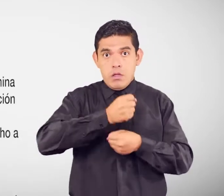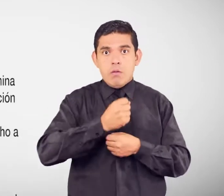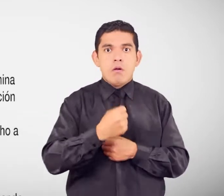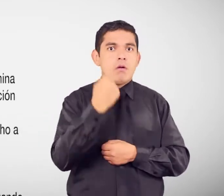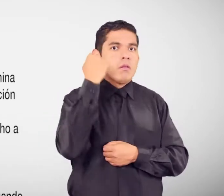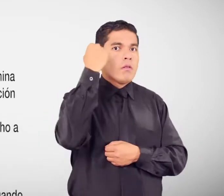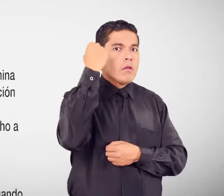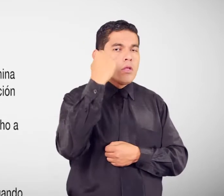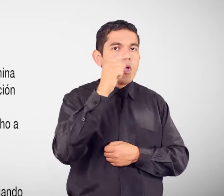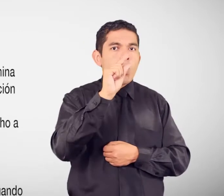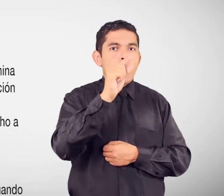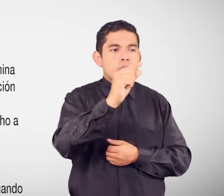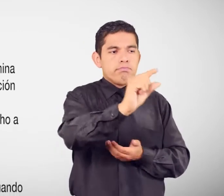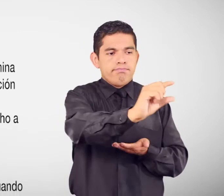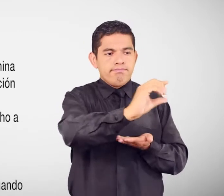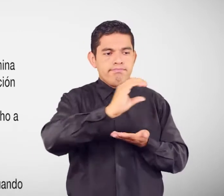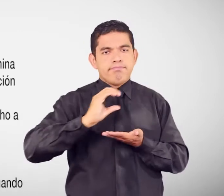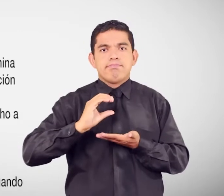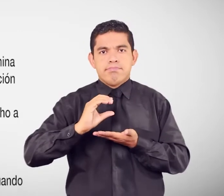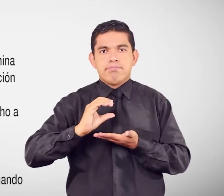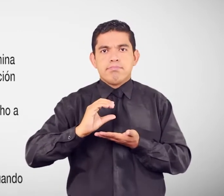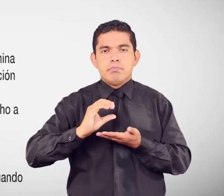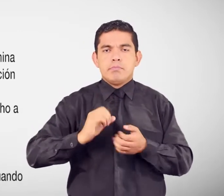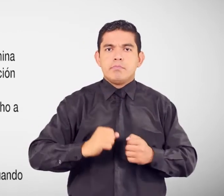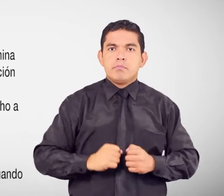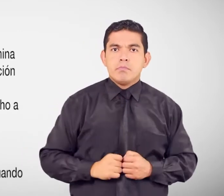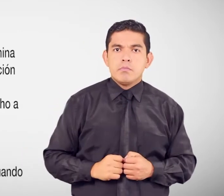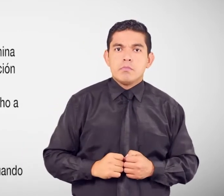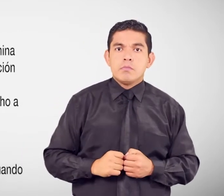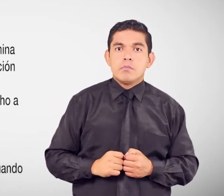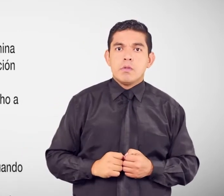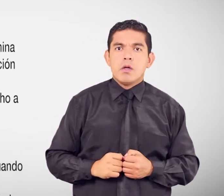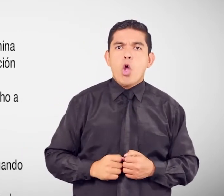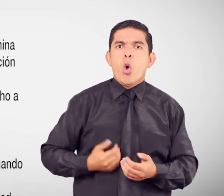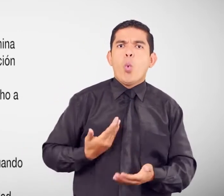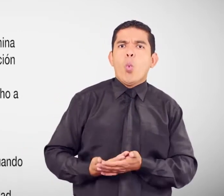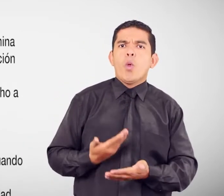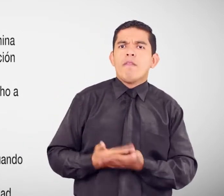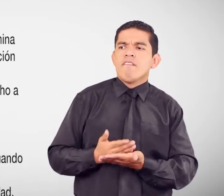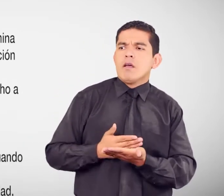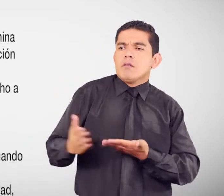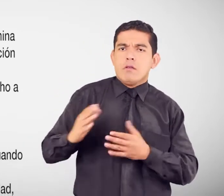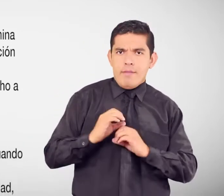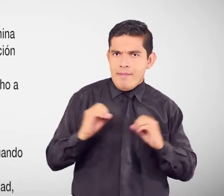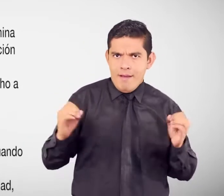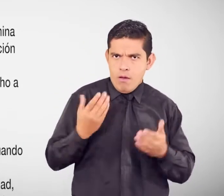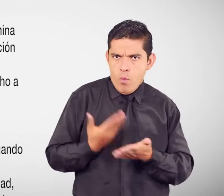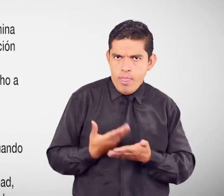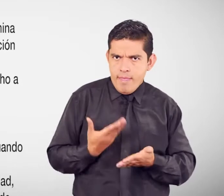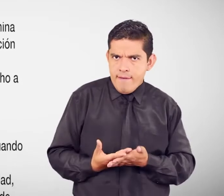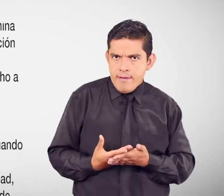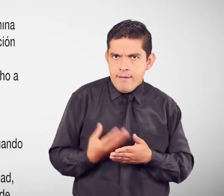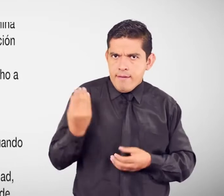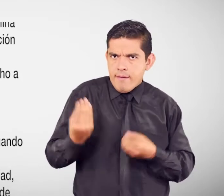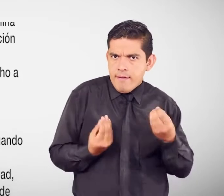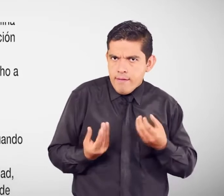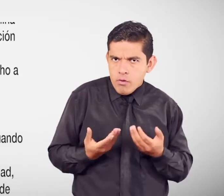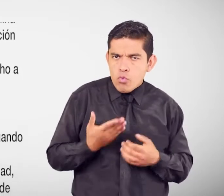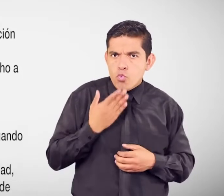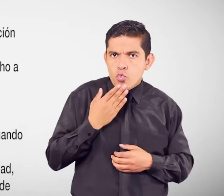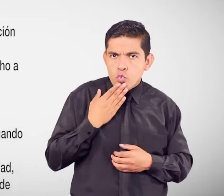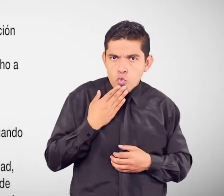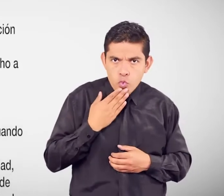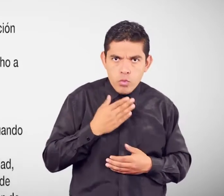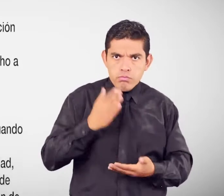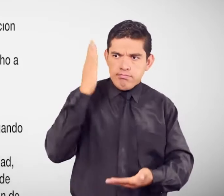indemnización Despido injustificado Se considera despido injustificado Cuando se termina la relación